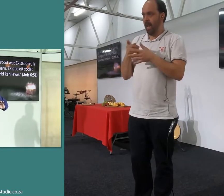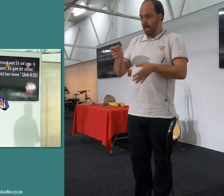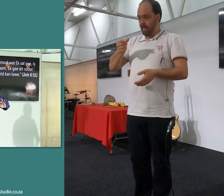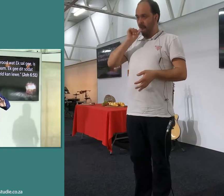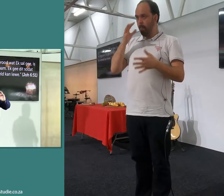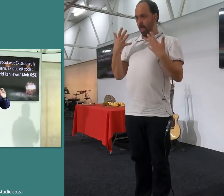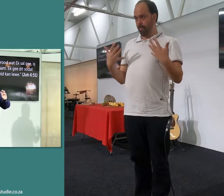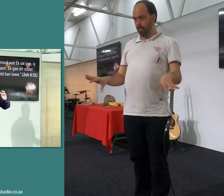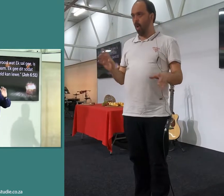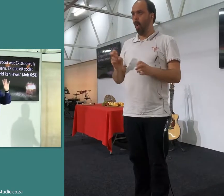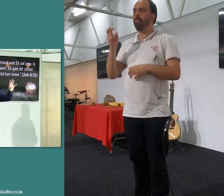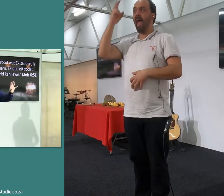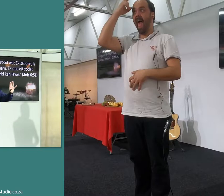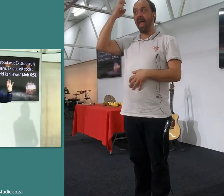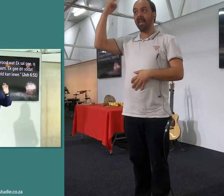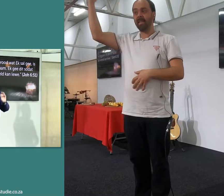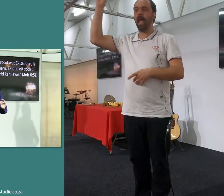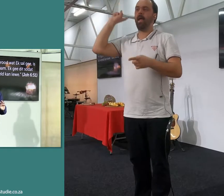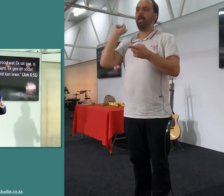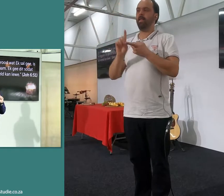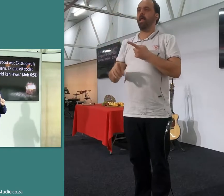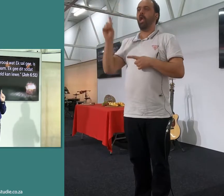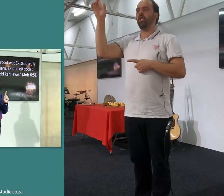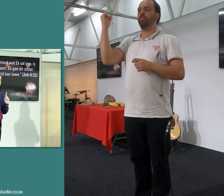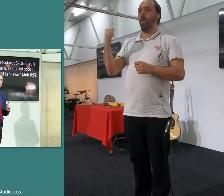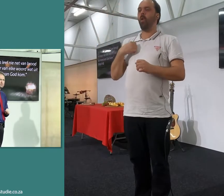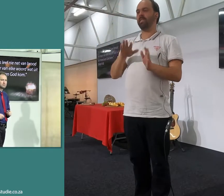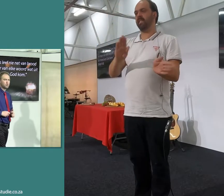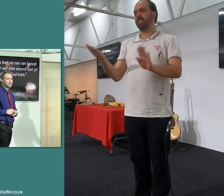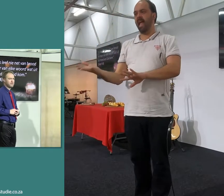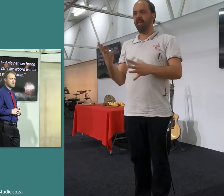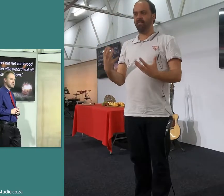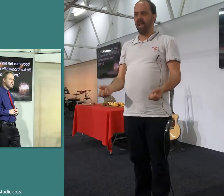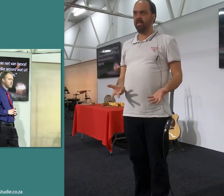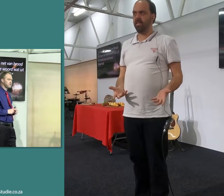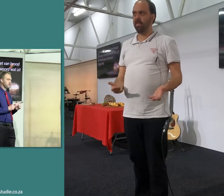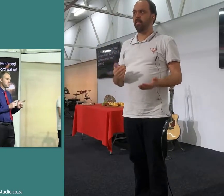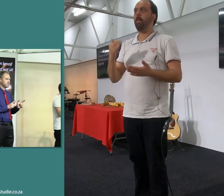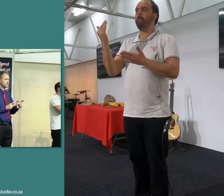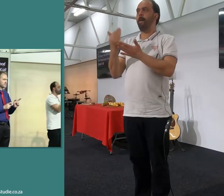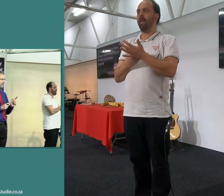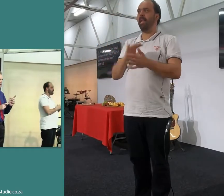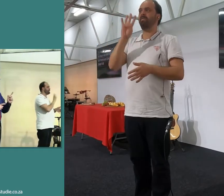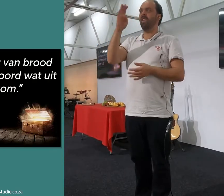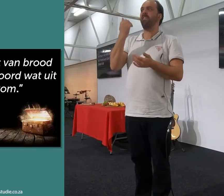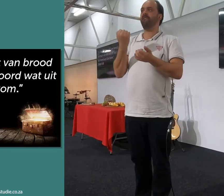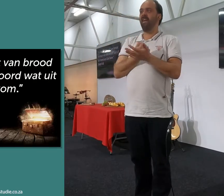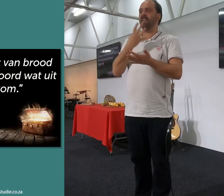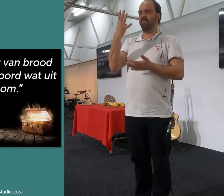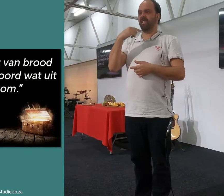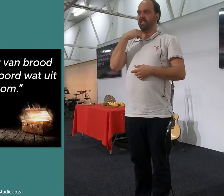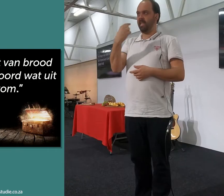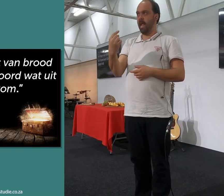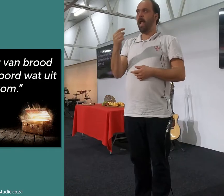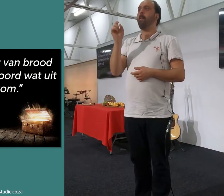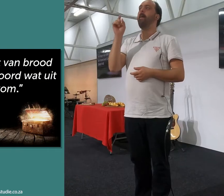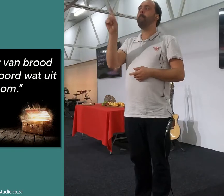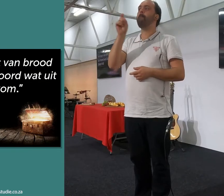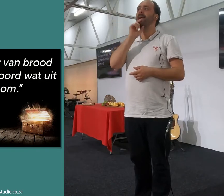om te herdenk, dat Jesus het vir ons kom staaf, nog een vers, Matthies 4 vers vir jy sê, een mens leef nie net van brood alleen,